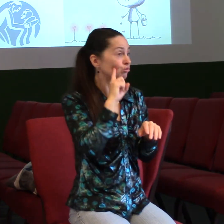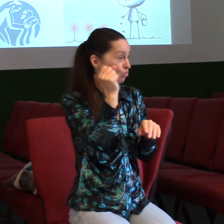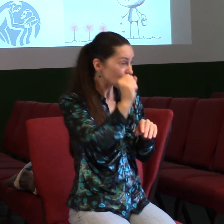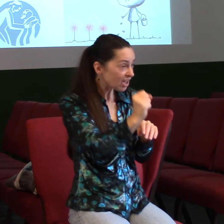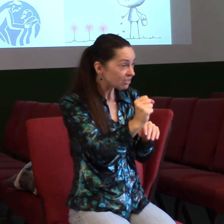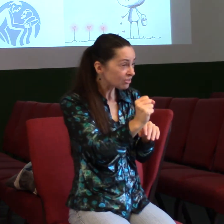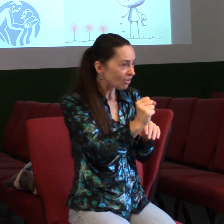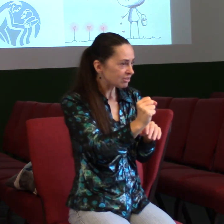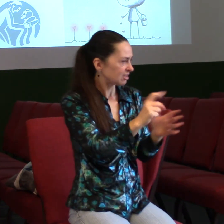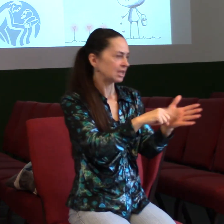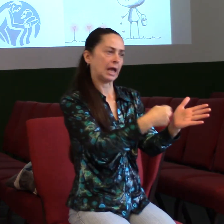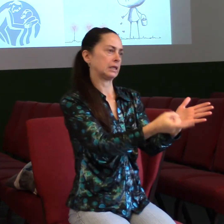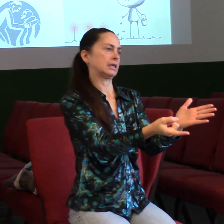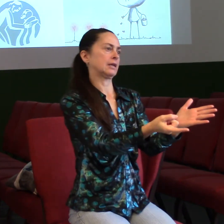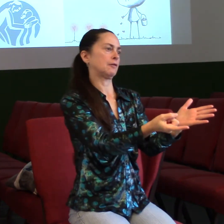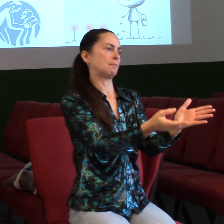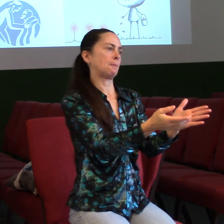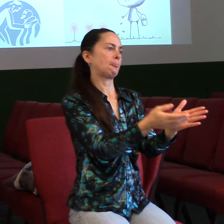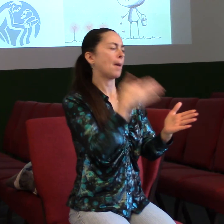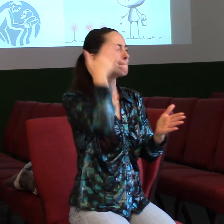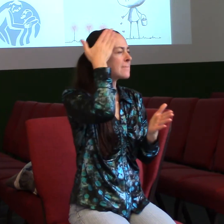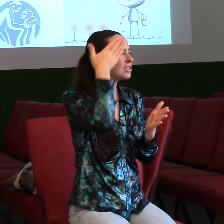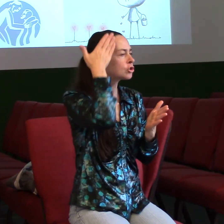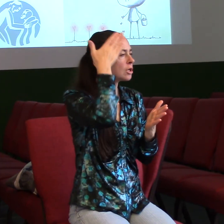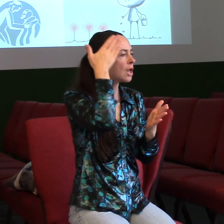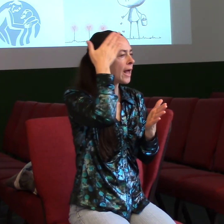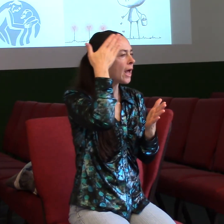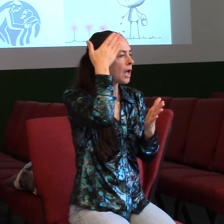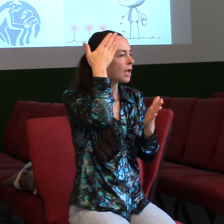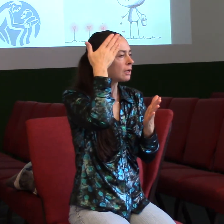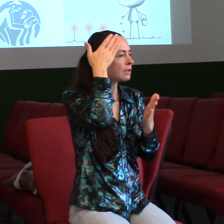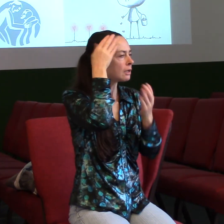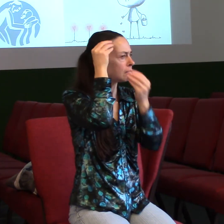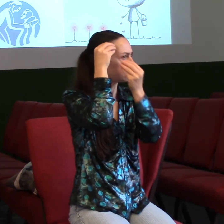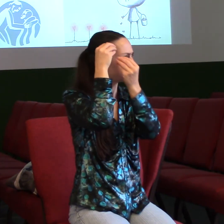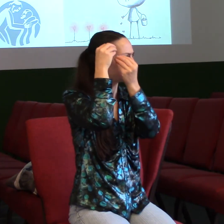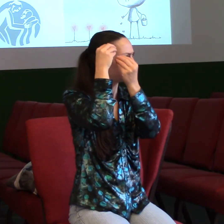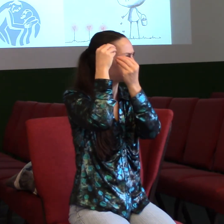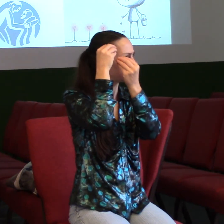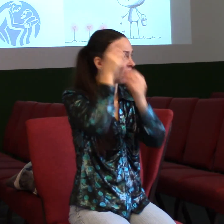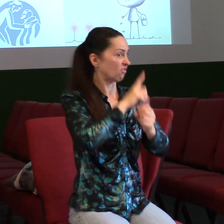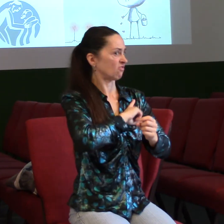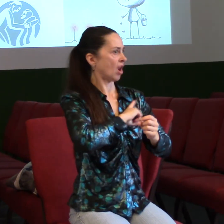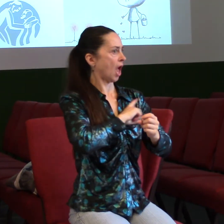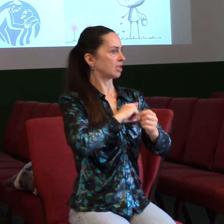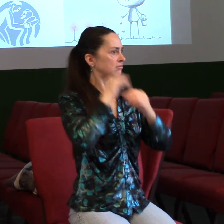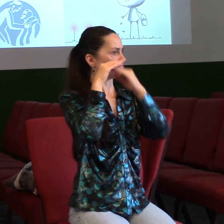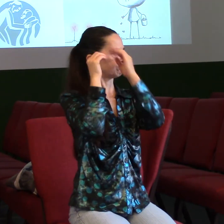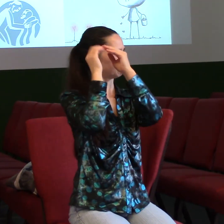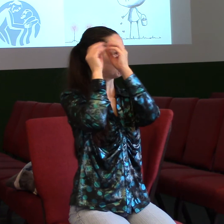Nejsou, že? To jsou myšlenky, které se vám tam najednou objevily, které jste si vy sami stvořili, anebo vám tam dokonce ten